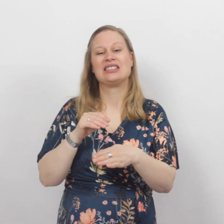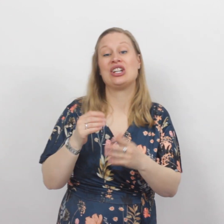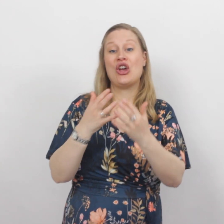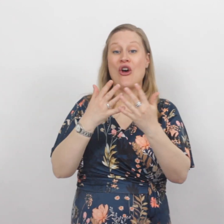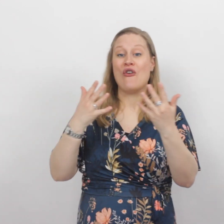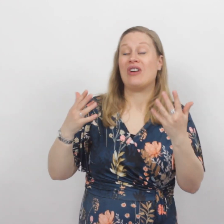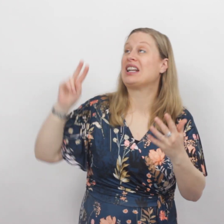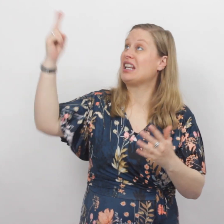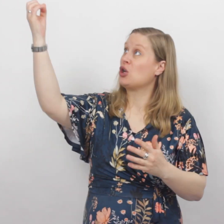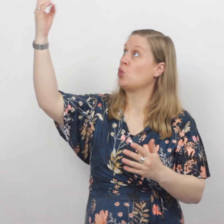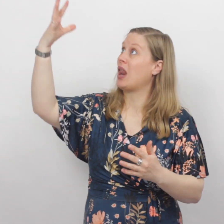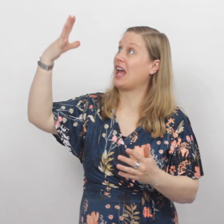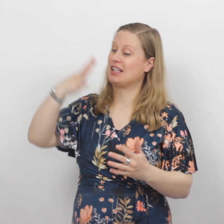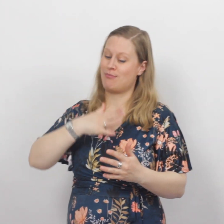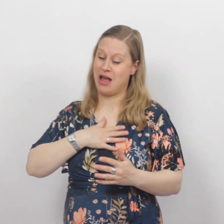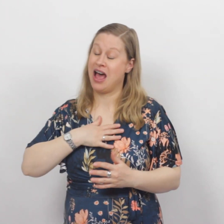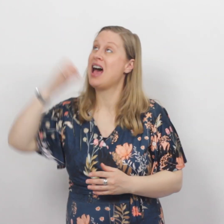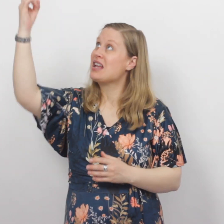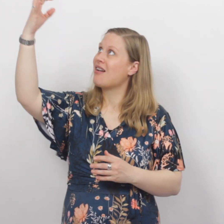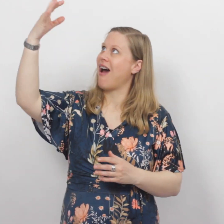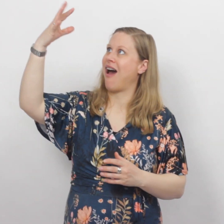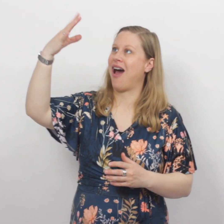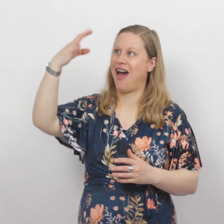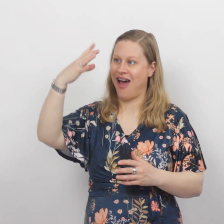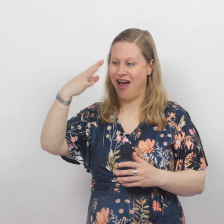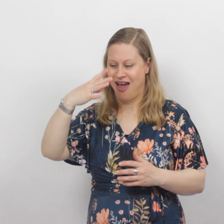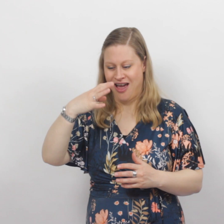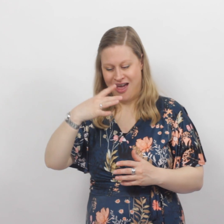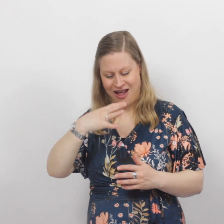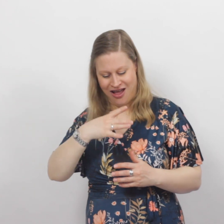Wanneer uw licht mij raakt